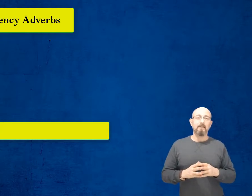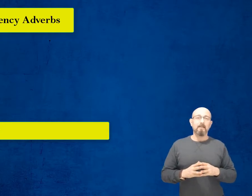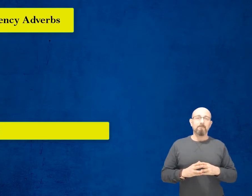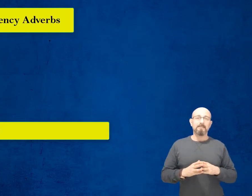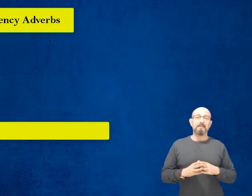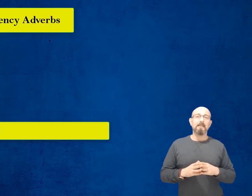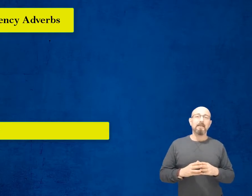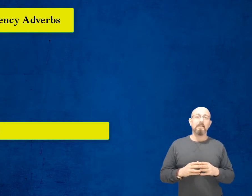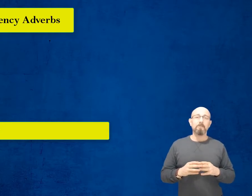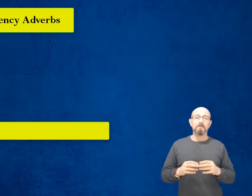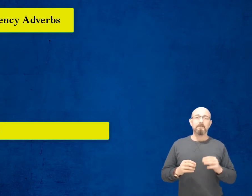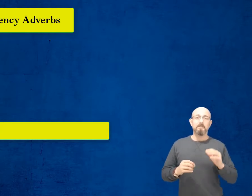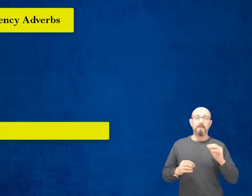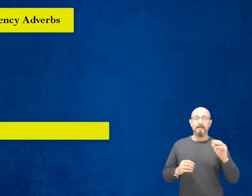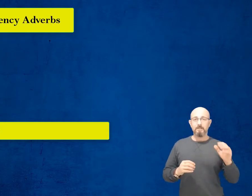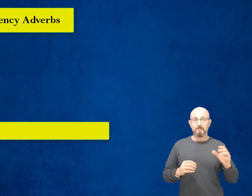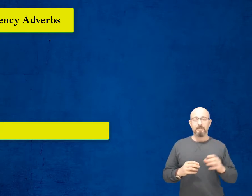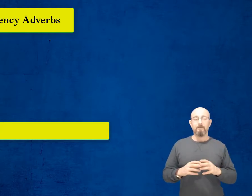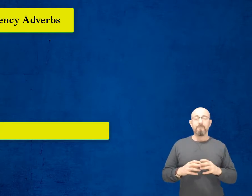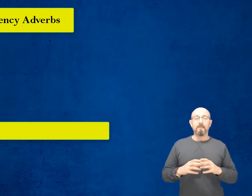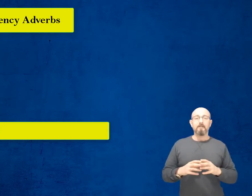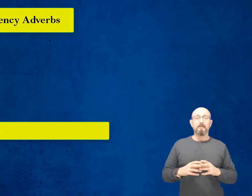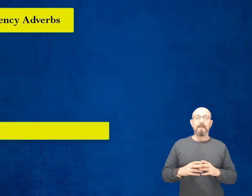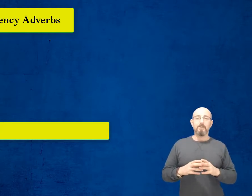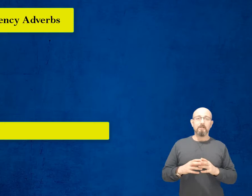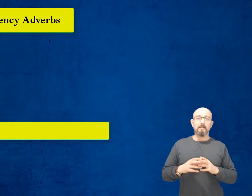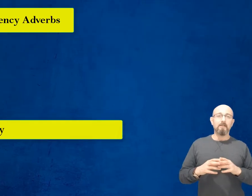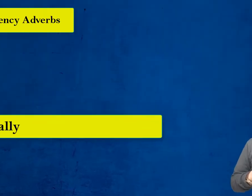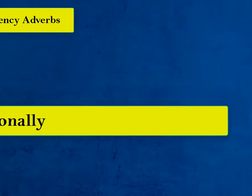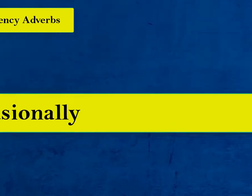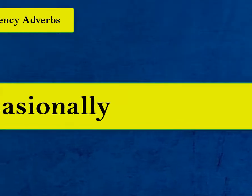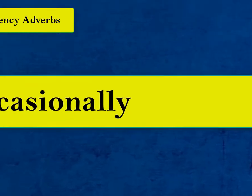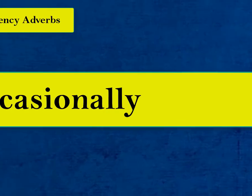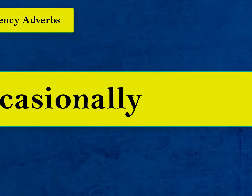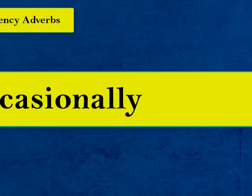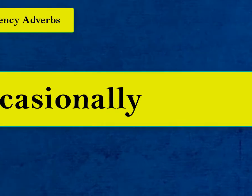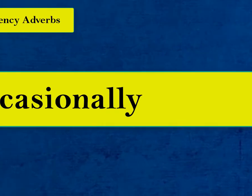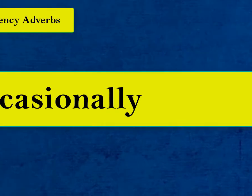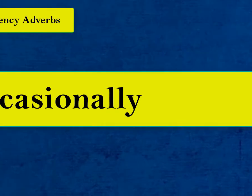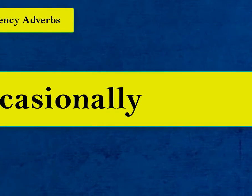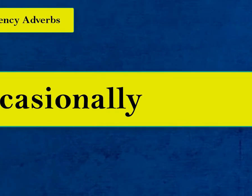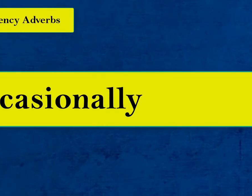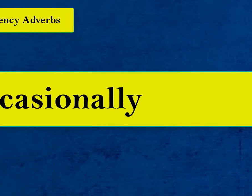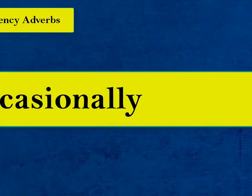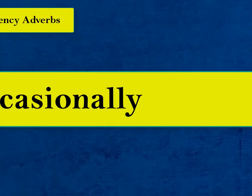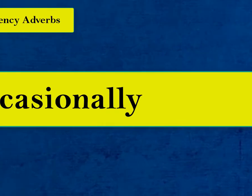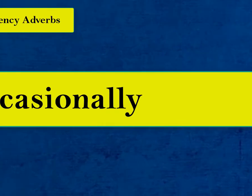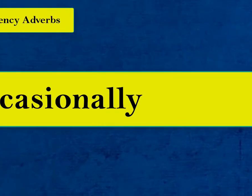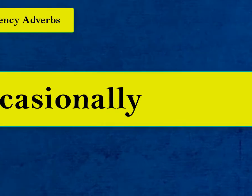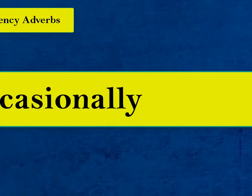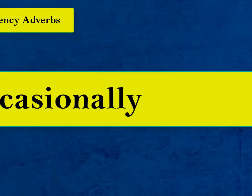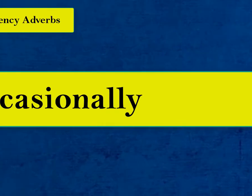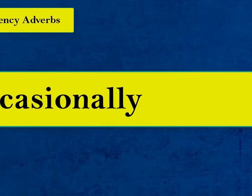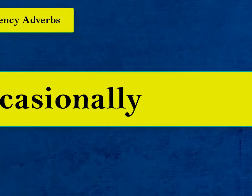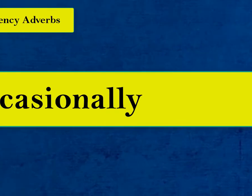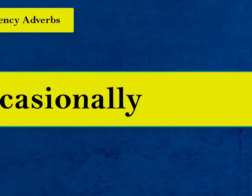بس عنا كلمة occasionally occasionally هي تبدأ ب-o لكن اللفظ طبعها دائما بيبدأ